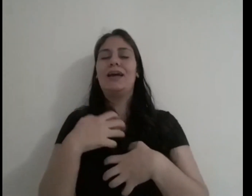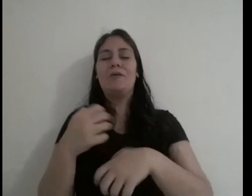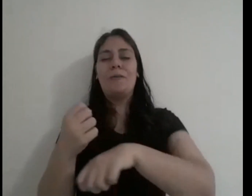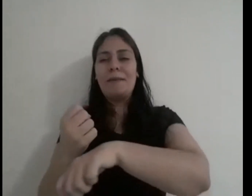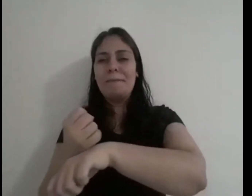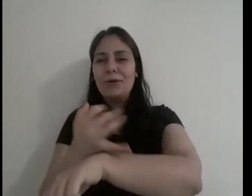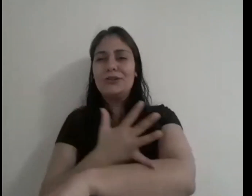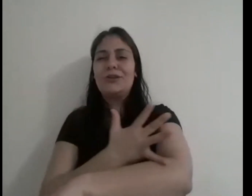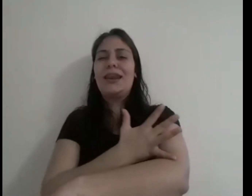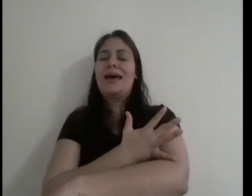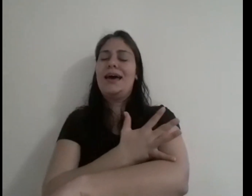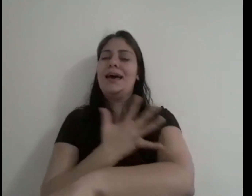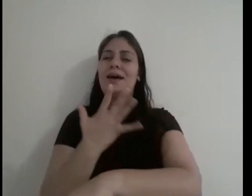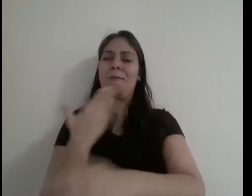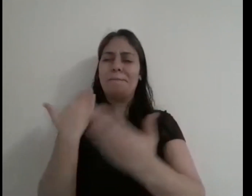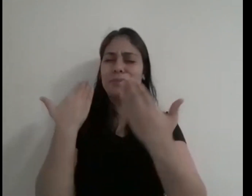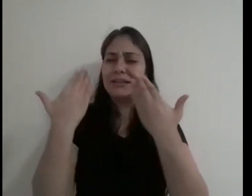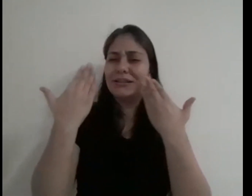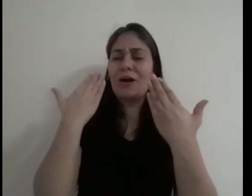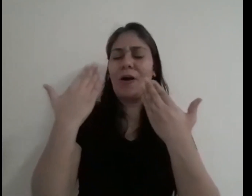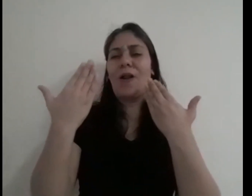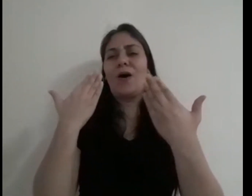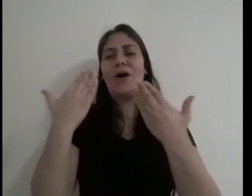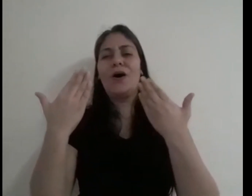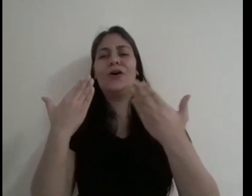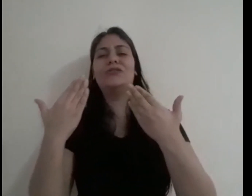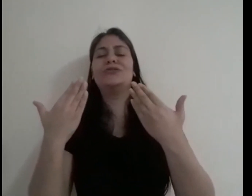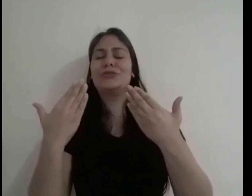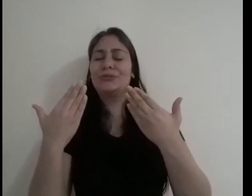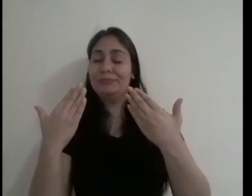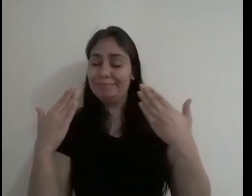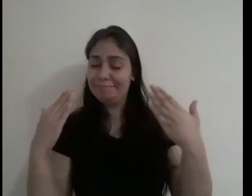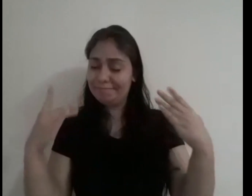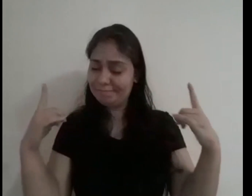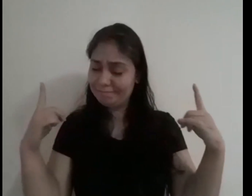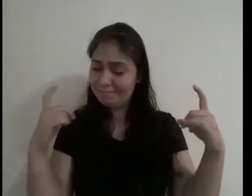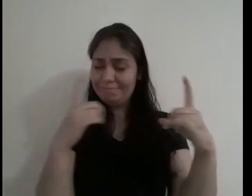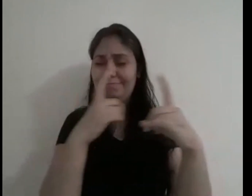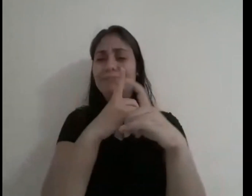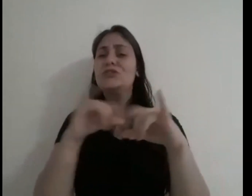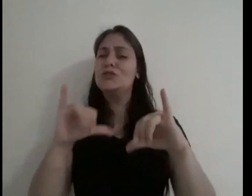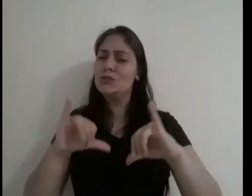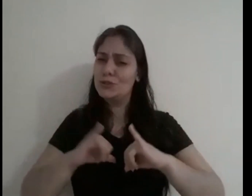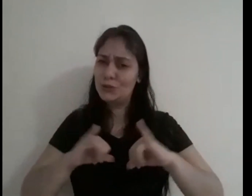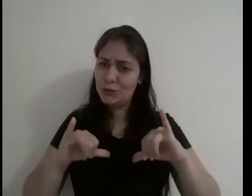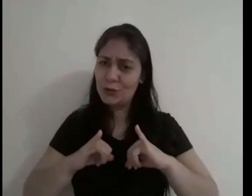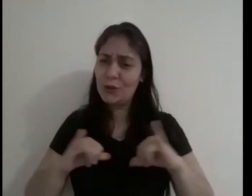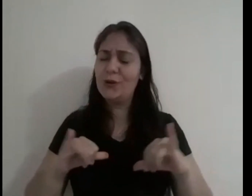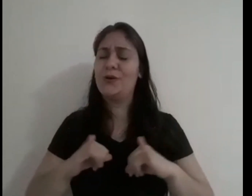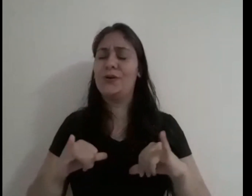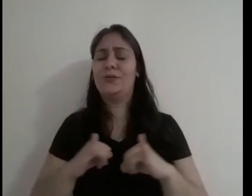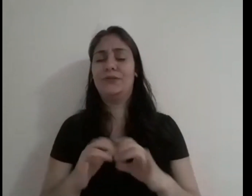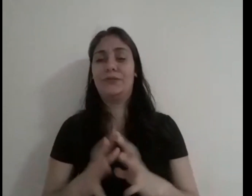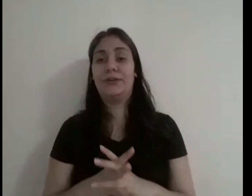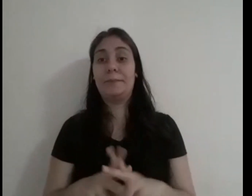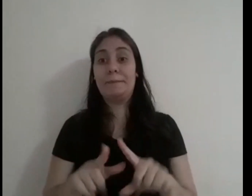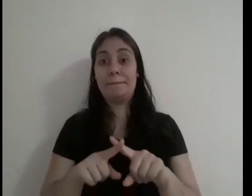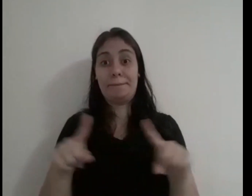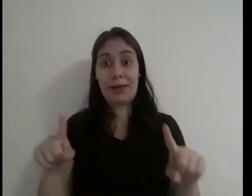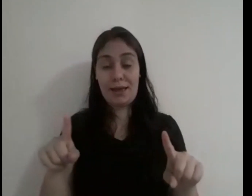de problemas ruins, problemas psicológicos. Ele sofreu muito, teve muitas